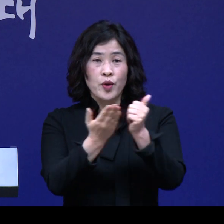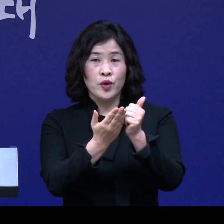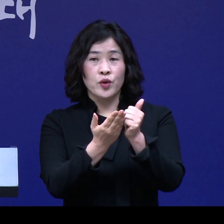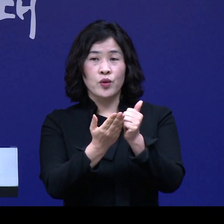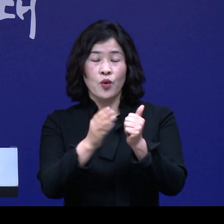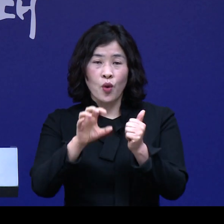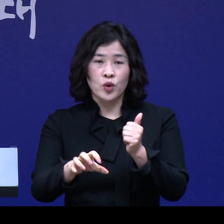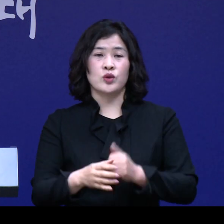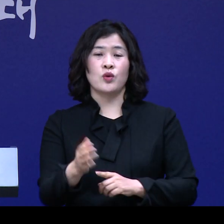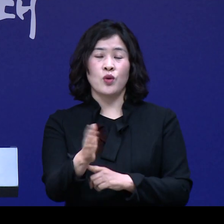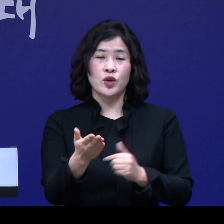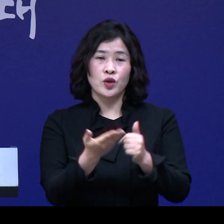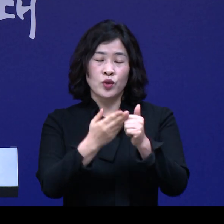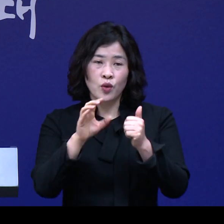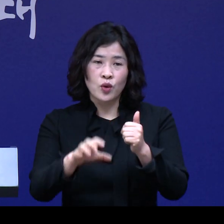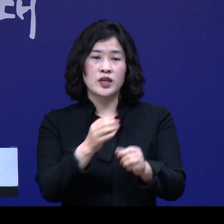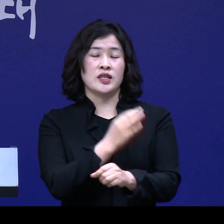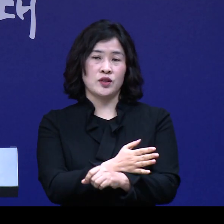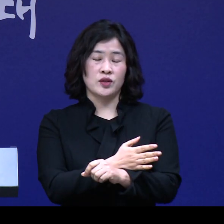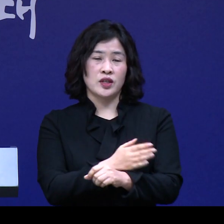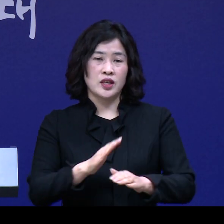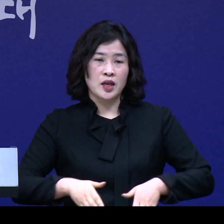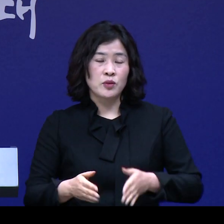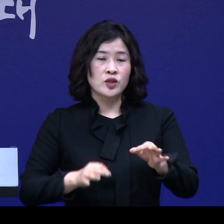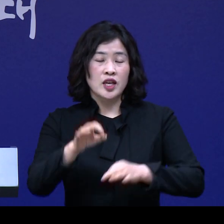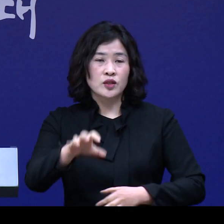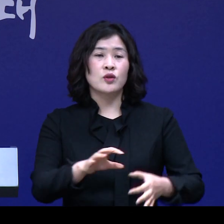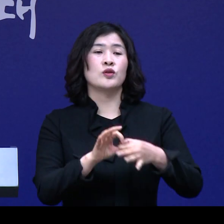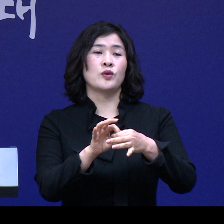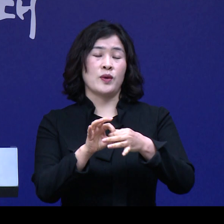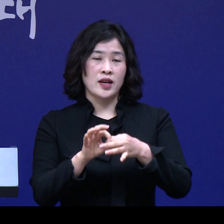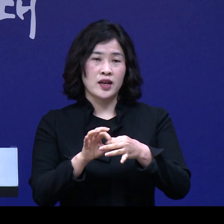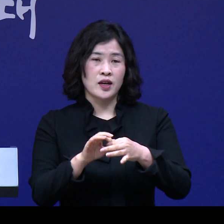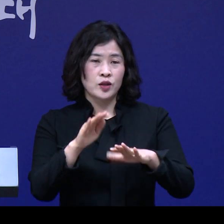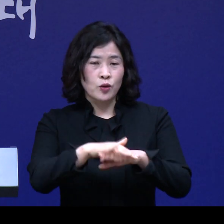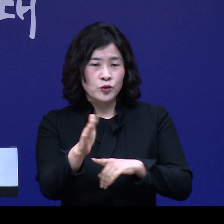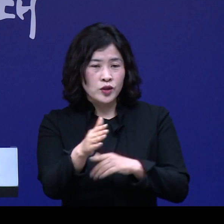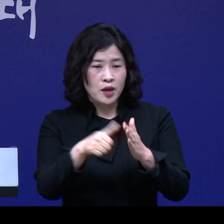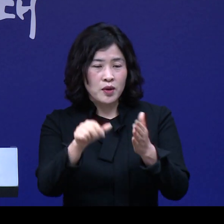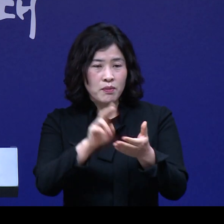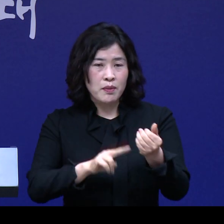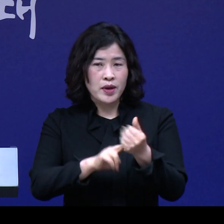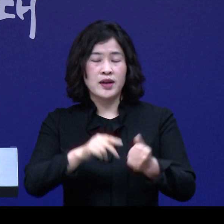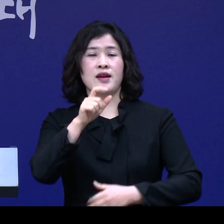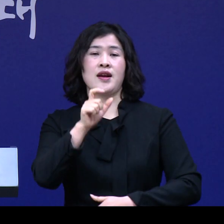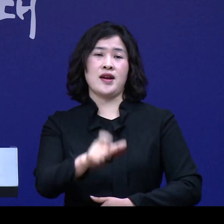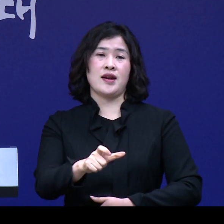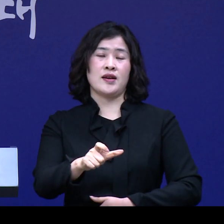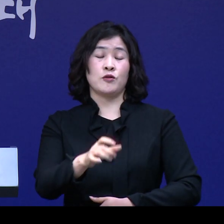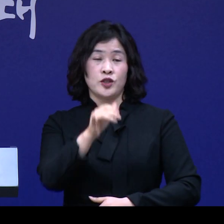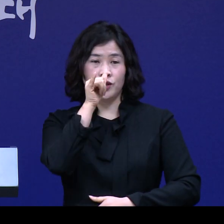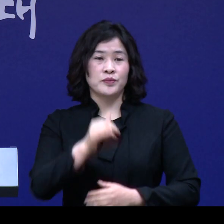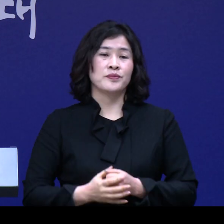양식수산물 사주기, 남도장태를 통한 농수산물 판매를 강화하고